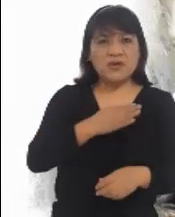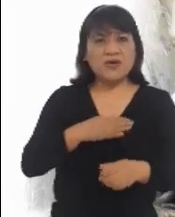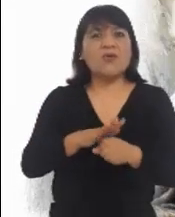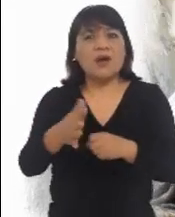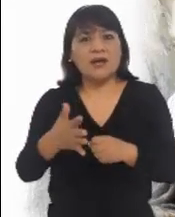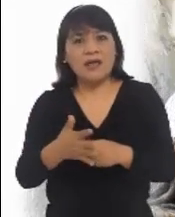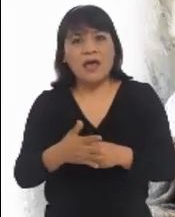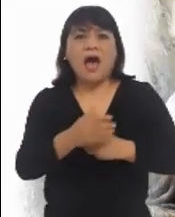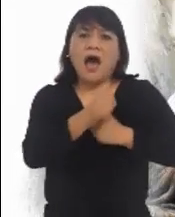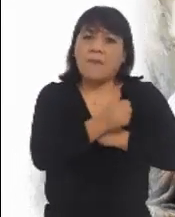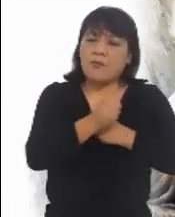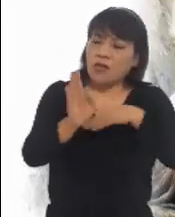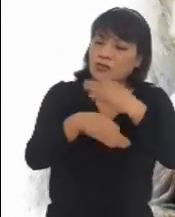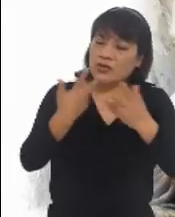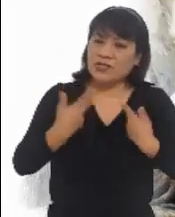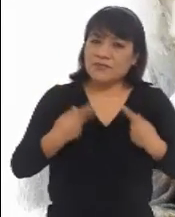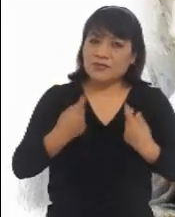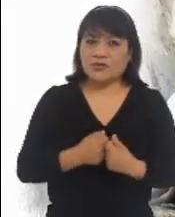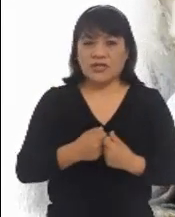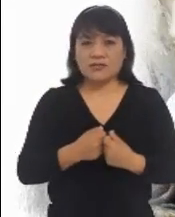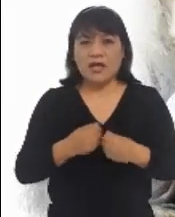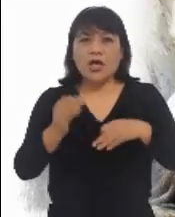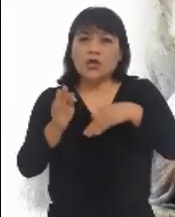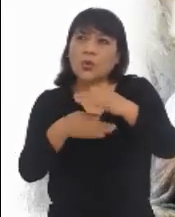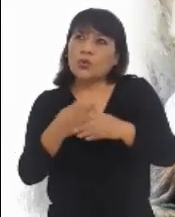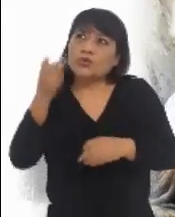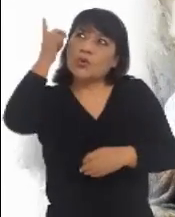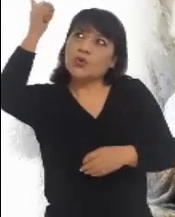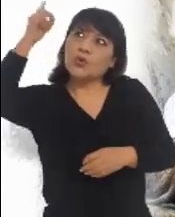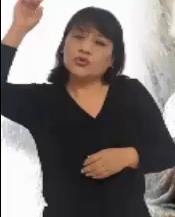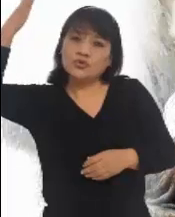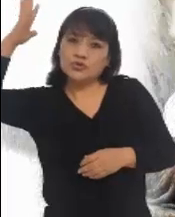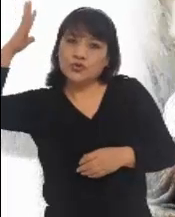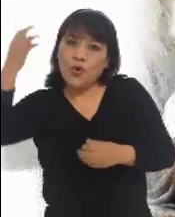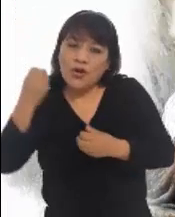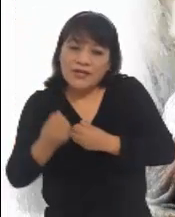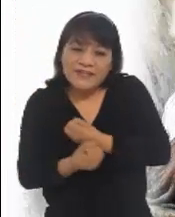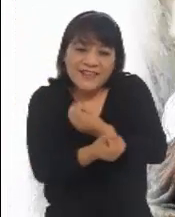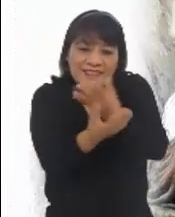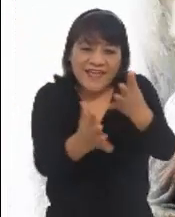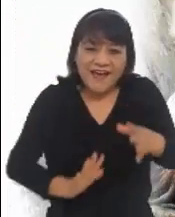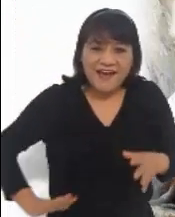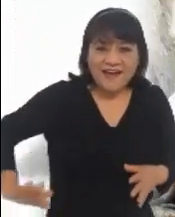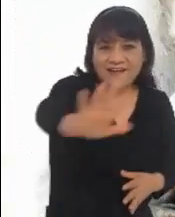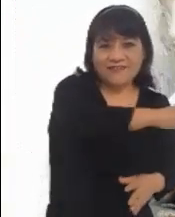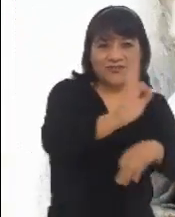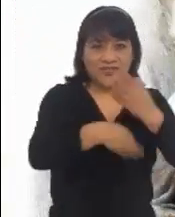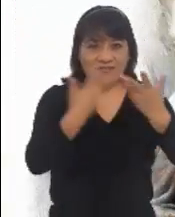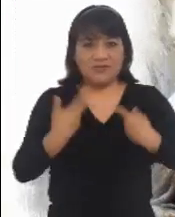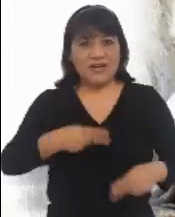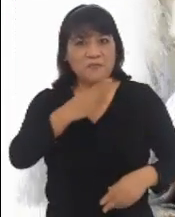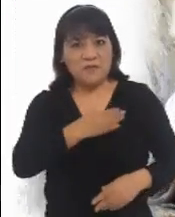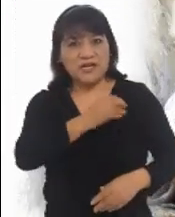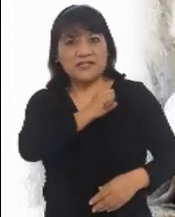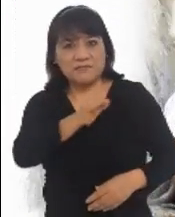a todos sin condiciones. En hacer salir su sol sobre buenos y malos. Hay quienes